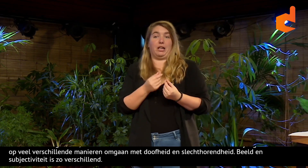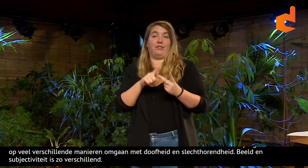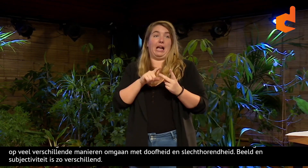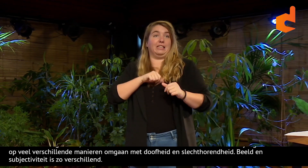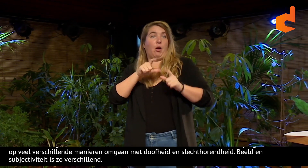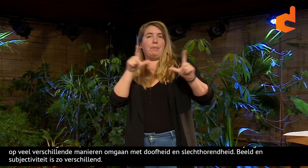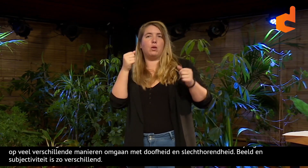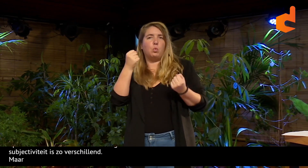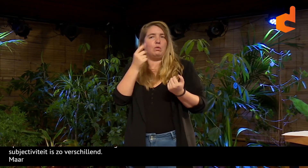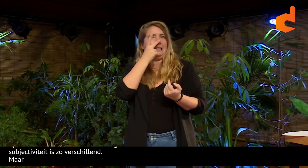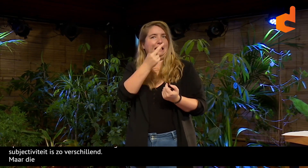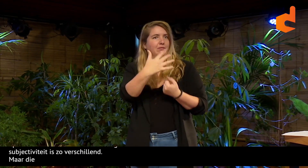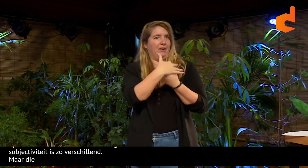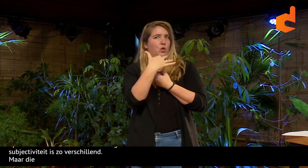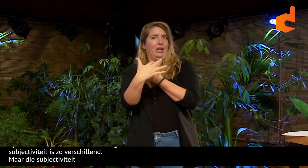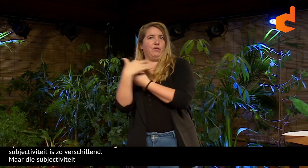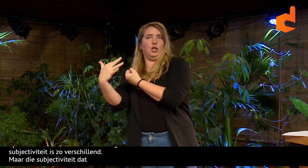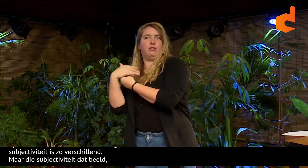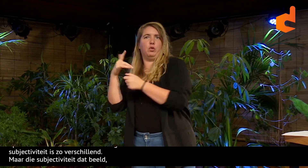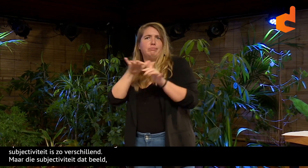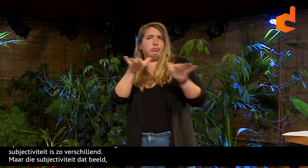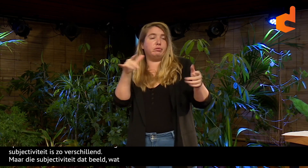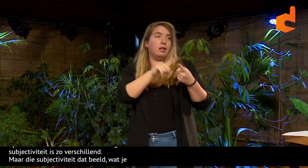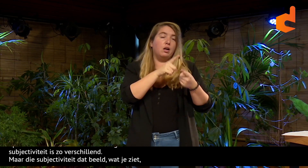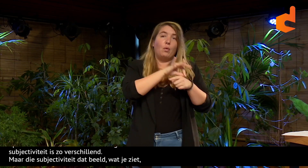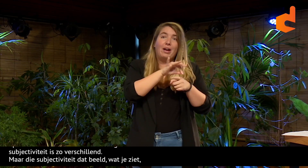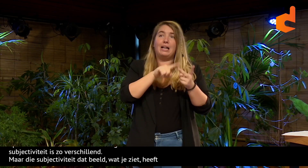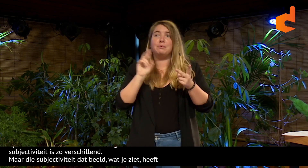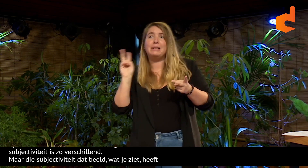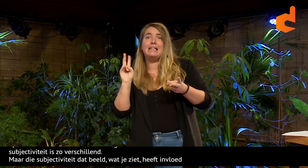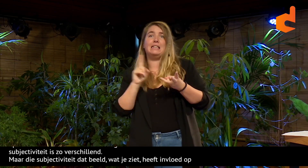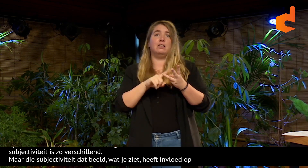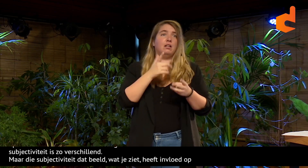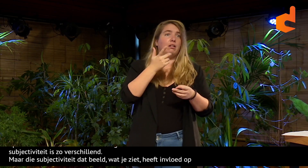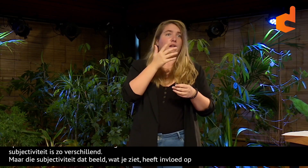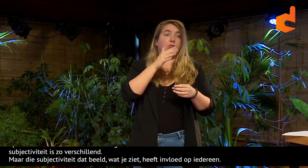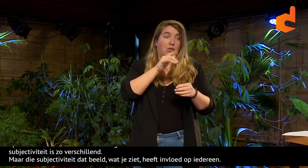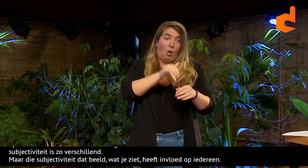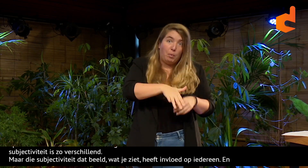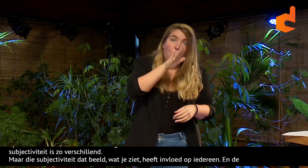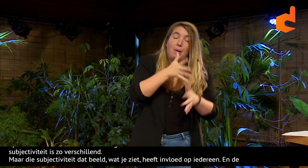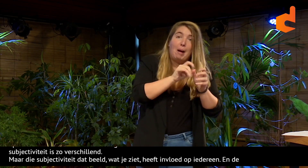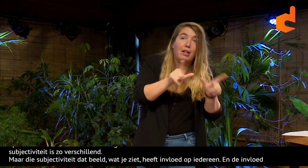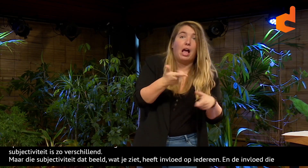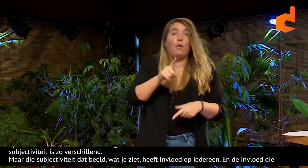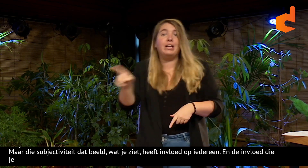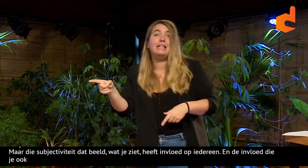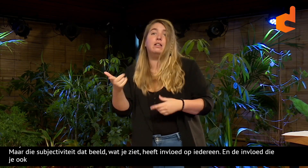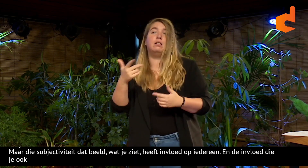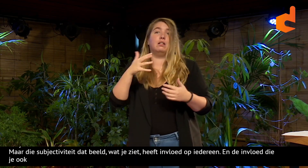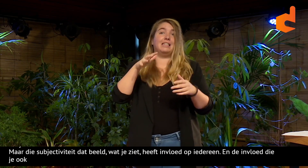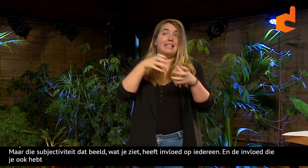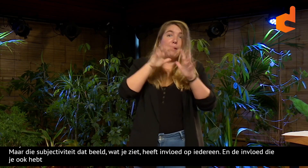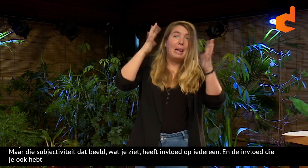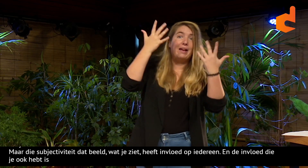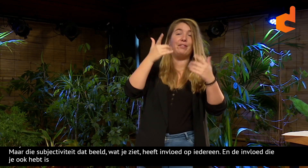Maar die subjectiviteit, dat beeld wat je ziet, heeft natuurlijk invloed op iedereen. En de invloed die je ook heeft, is het